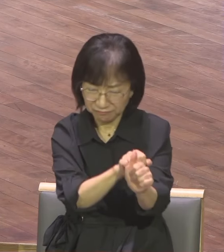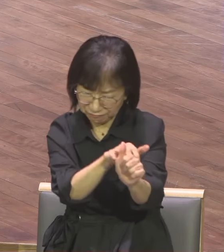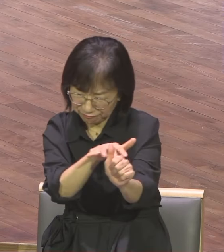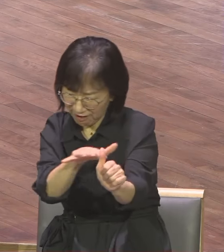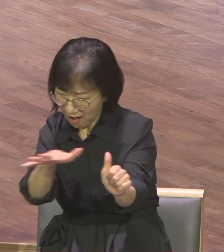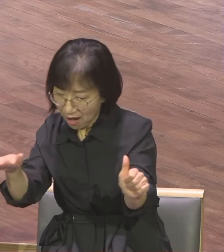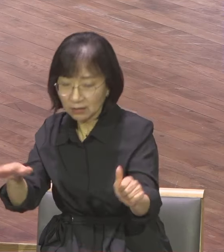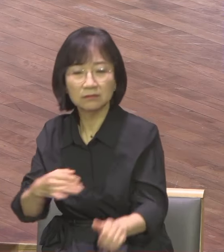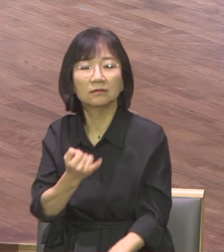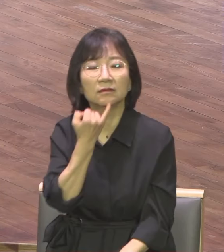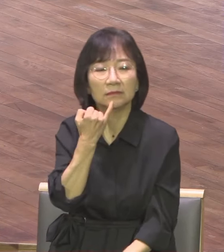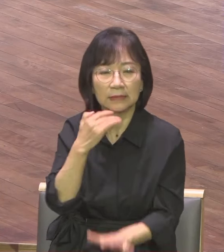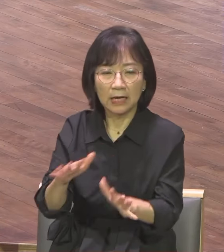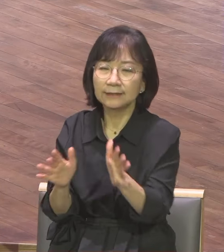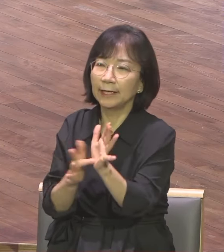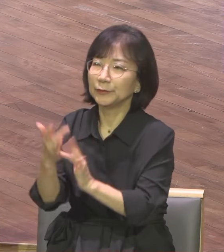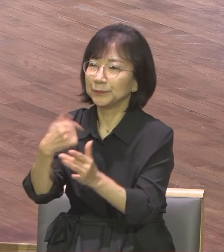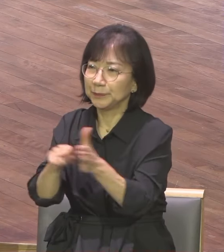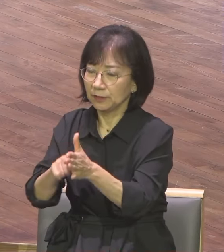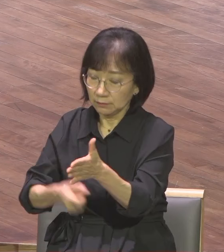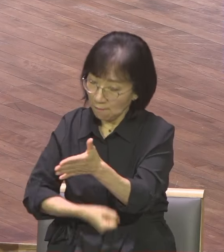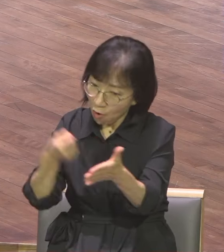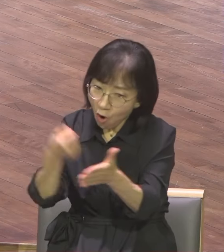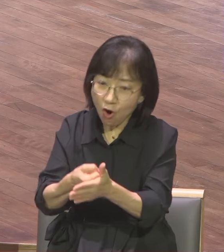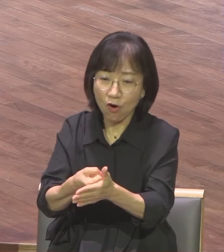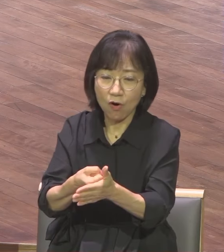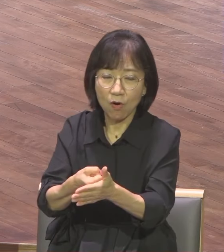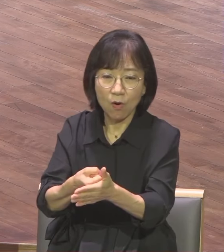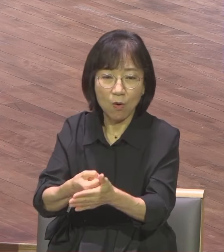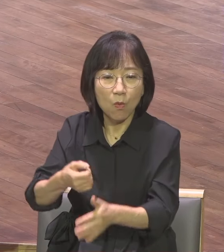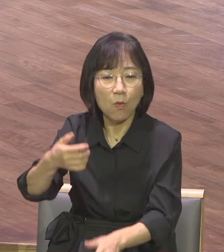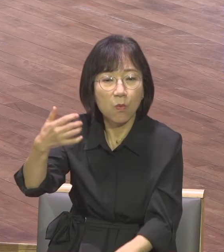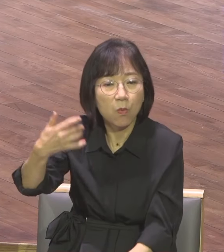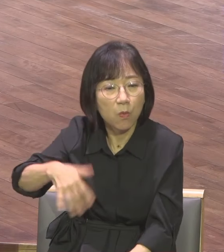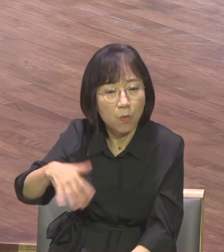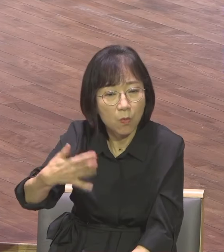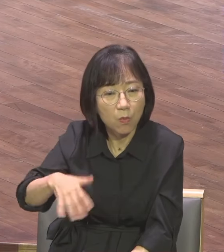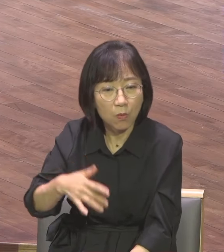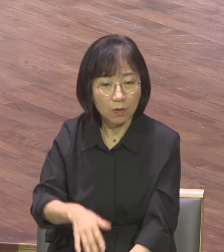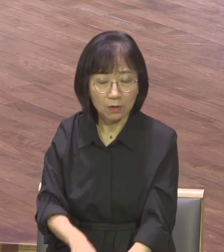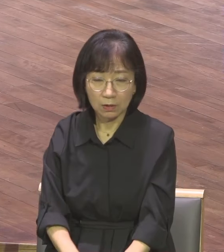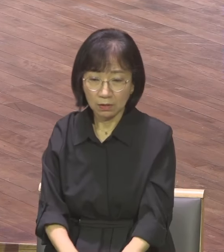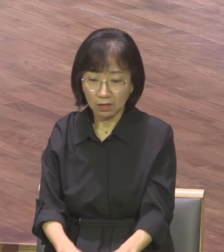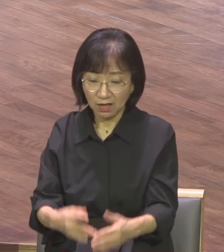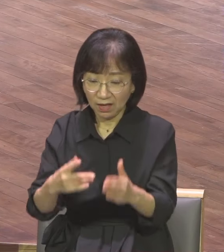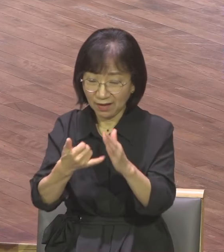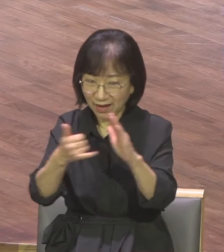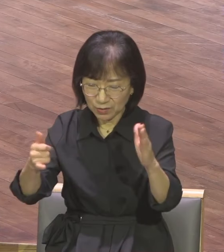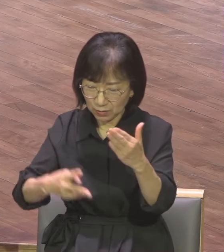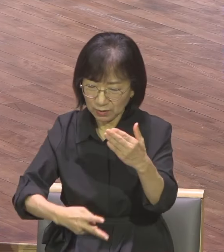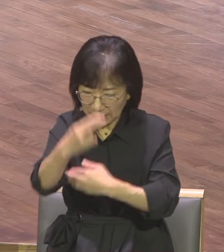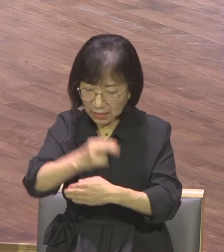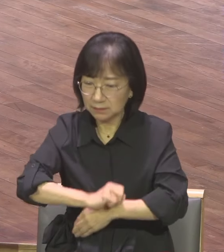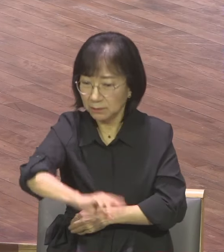고립당하고 추방당해도 먹고 살 길이 없어도 괜찮다는 겁니다 예수님 때문에